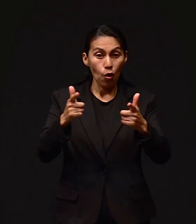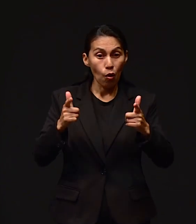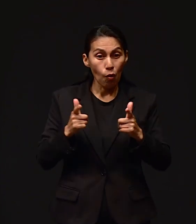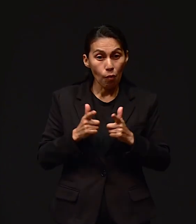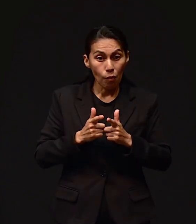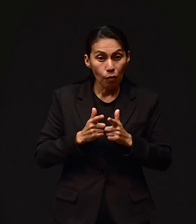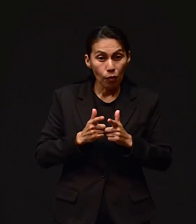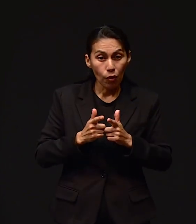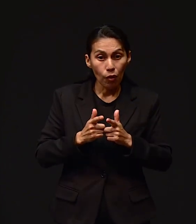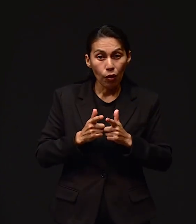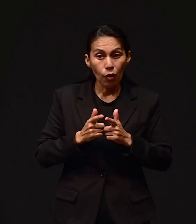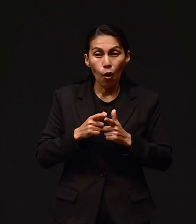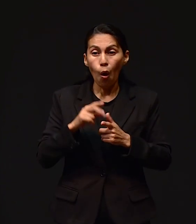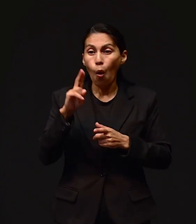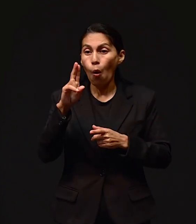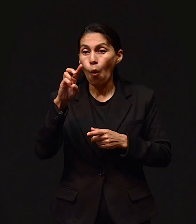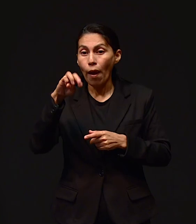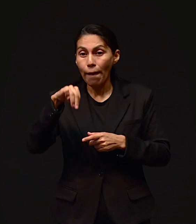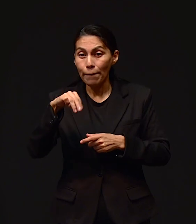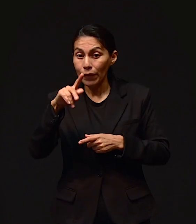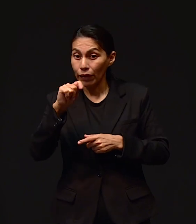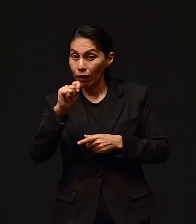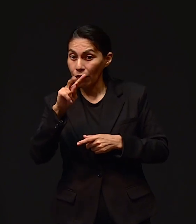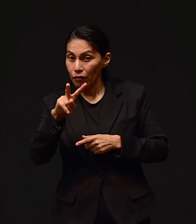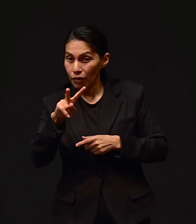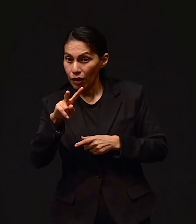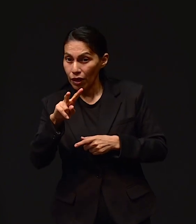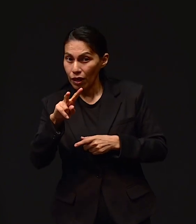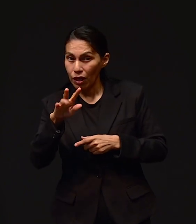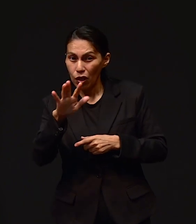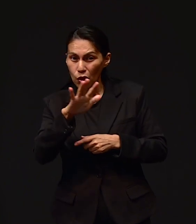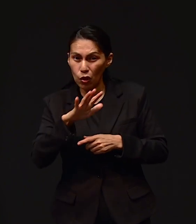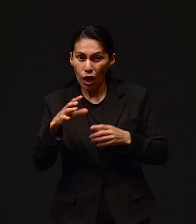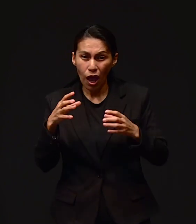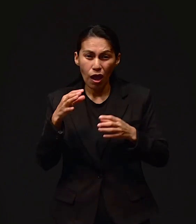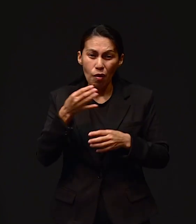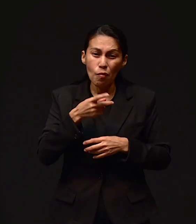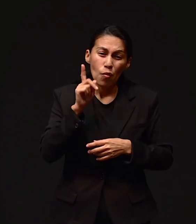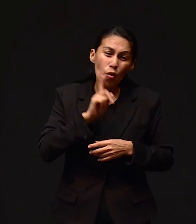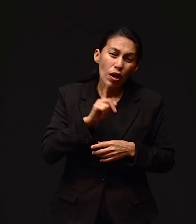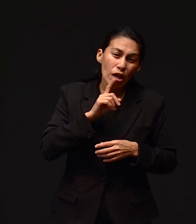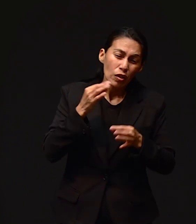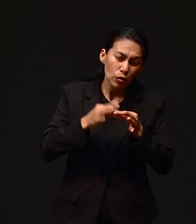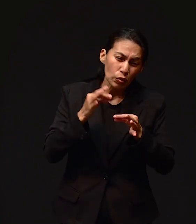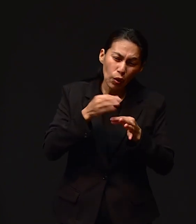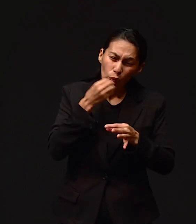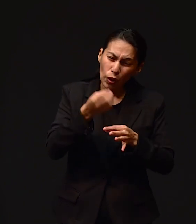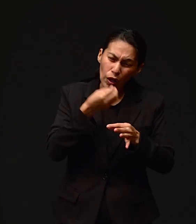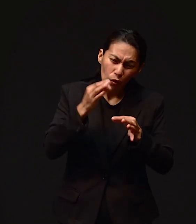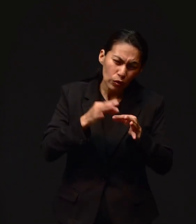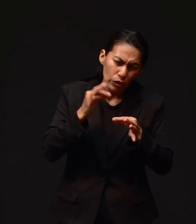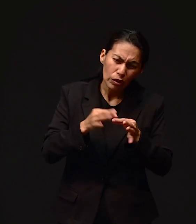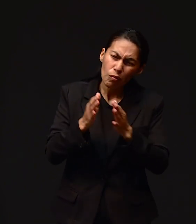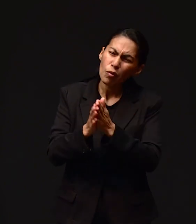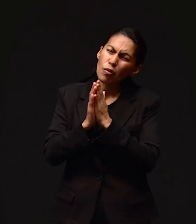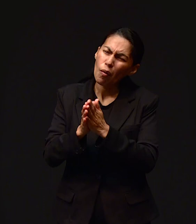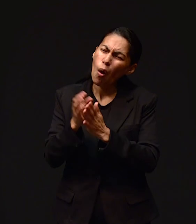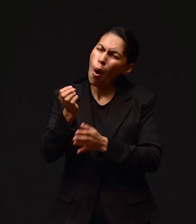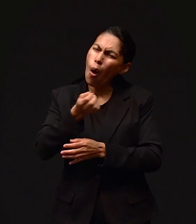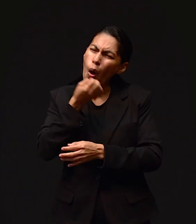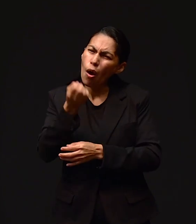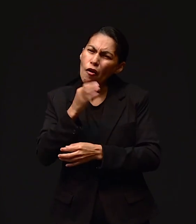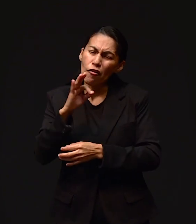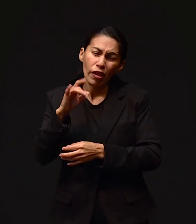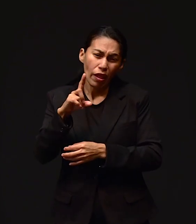UMTV Y guerreras de oración Pido por favor Oración Por Fidel Mora Que fue operado De su brazo Por cáncer